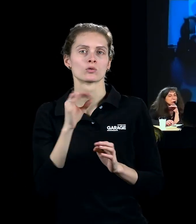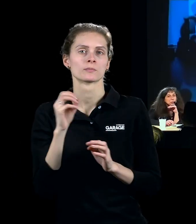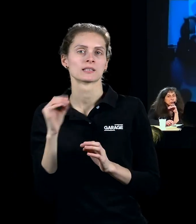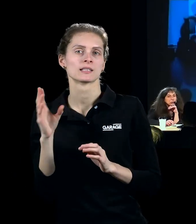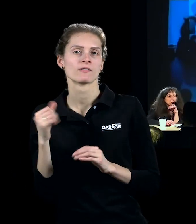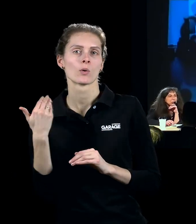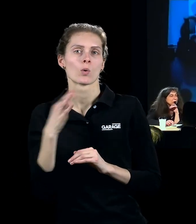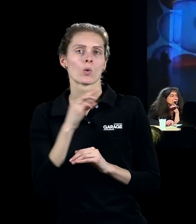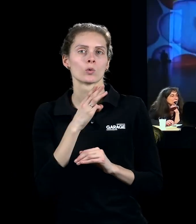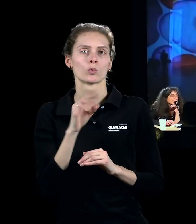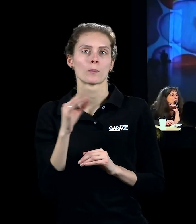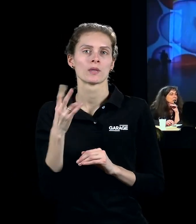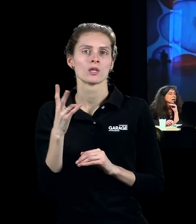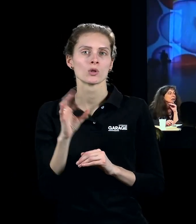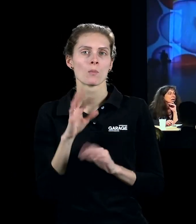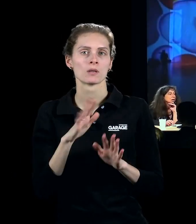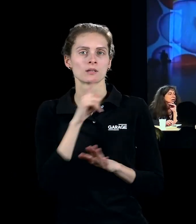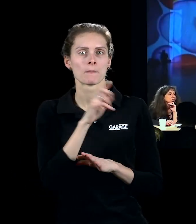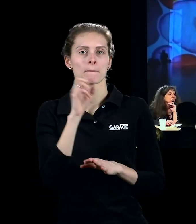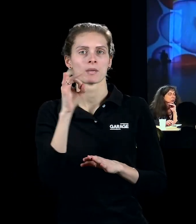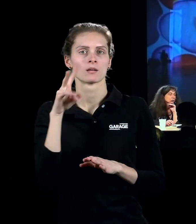Пины, которая проходила в Перлине в новой галерее.